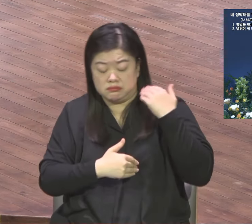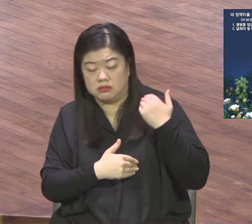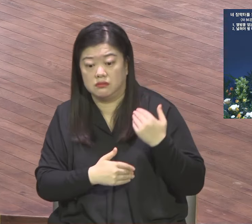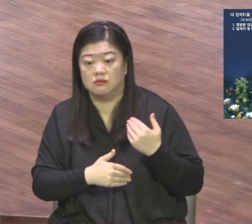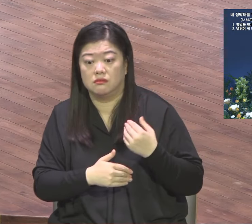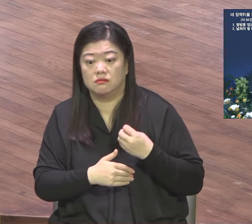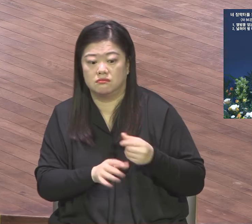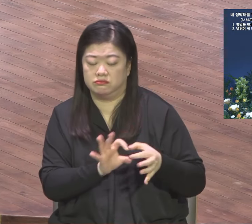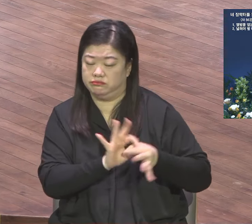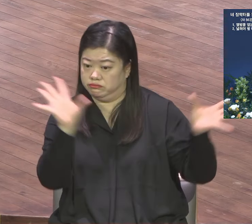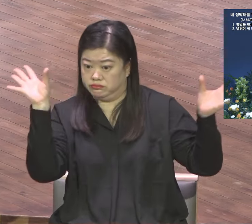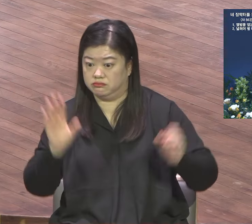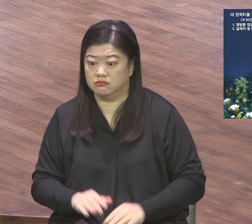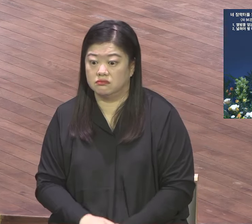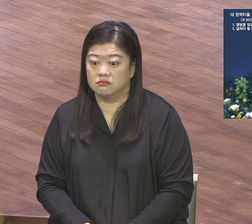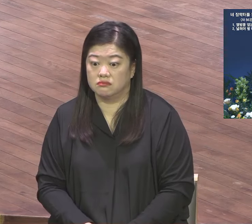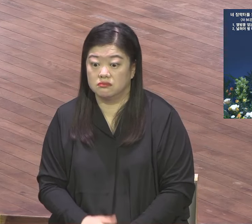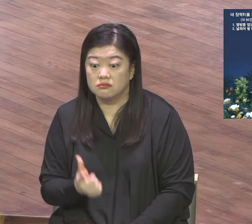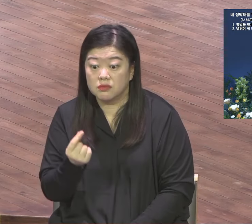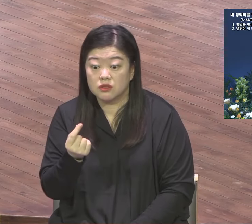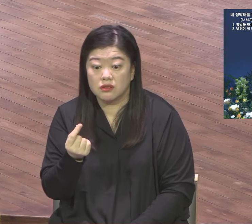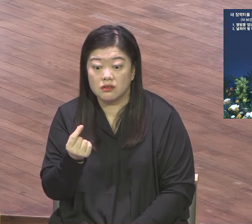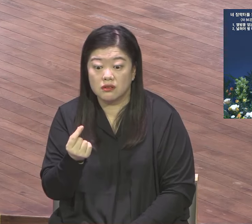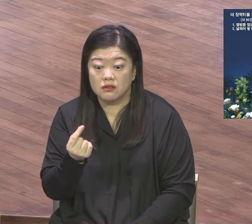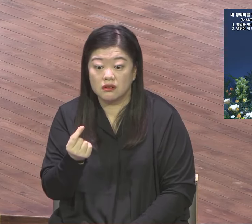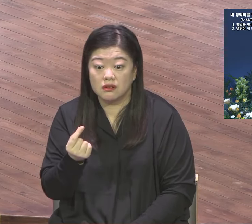앞서가시는 하나님께서 다 길을 다 정리해 주신다